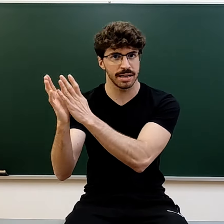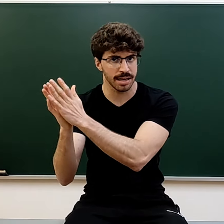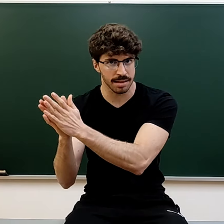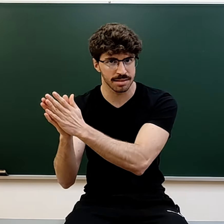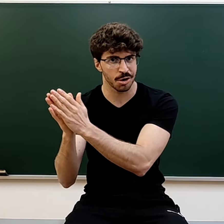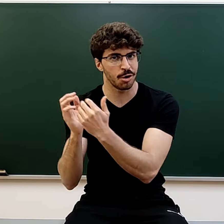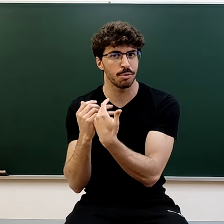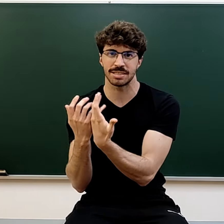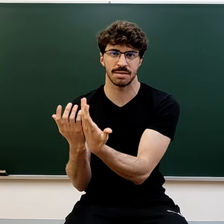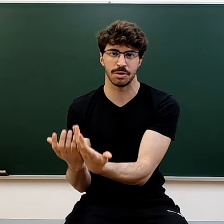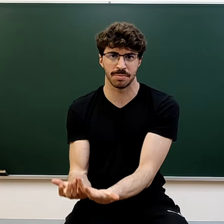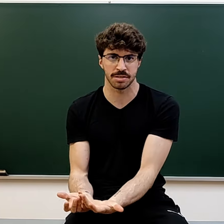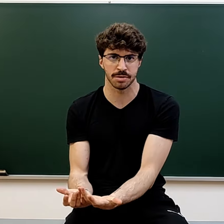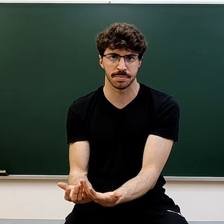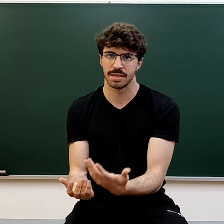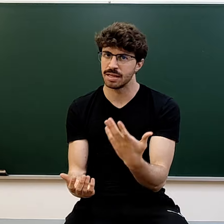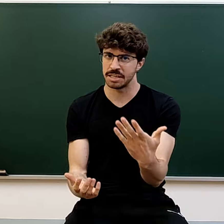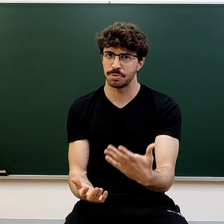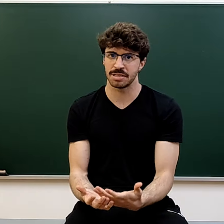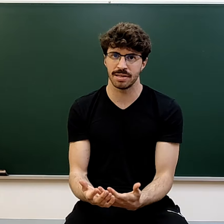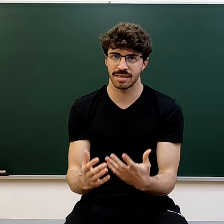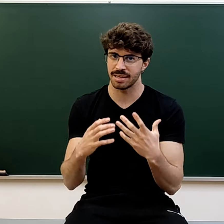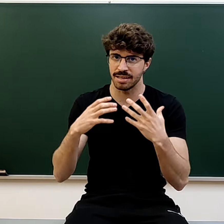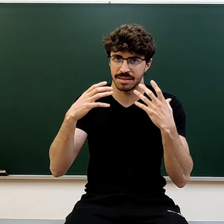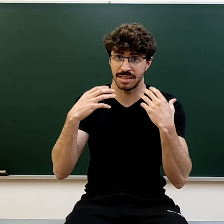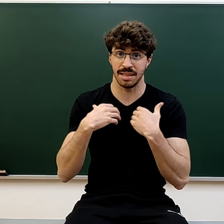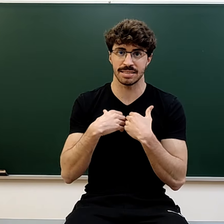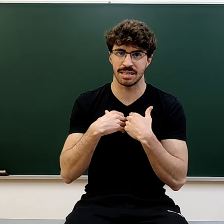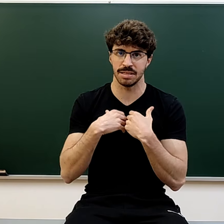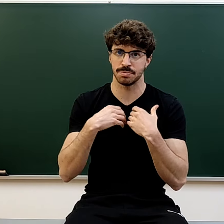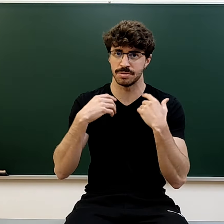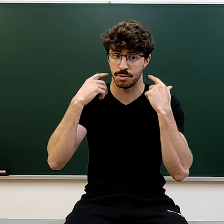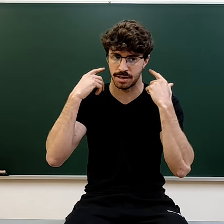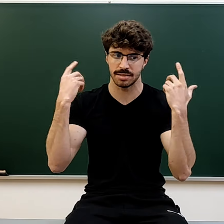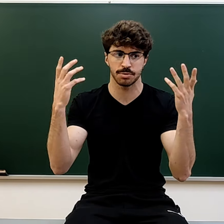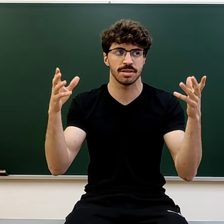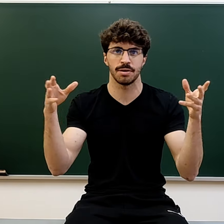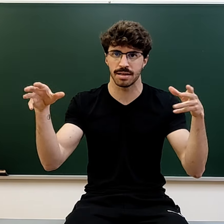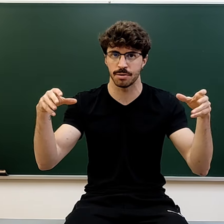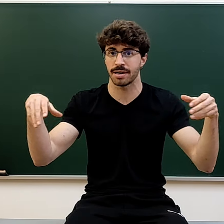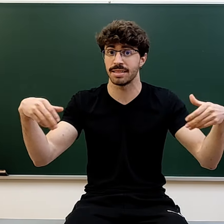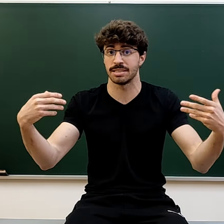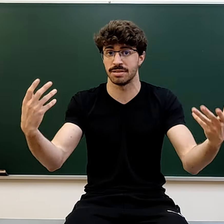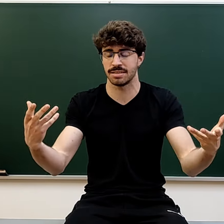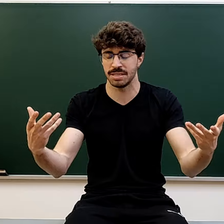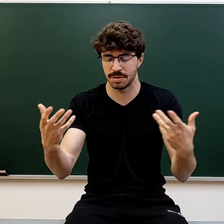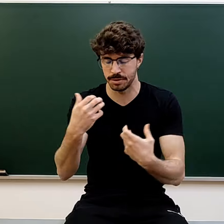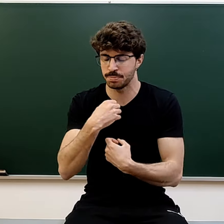alineada con nuestra mejor versión. Es posible que te digas a ti mismo o que hayas escuchado alrededor gente que se lo dice a sí misma, pero es